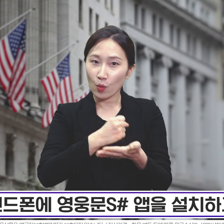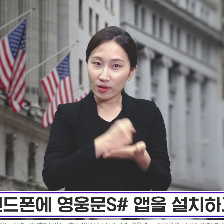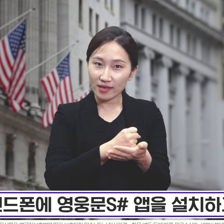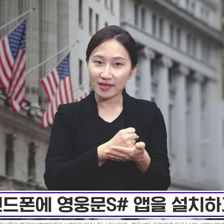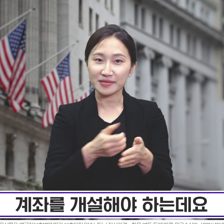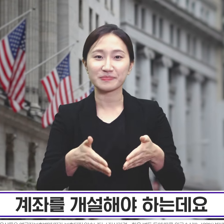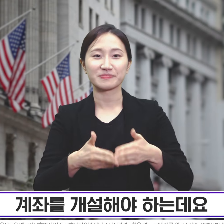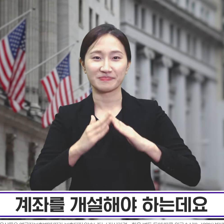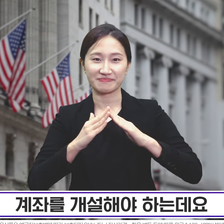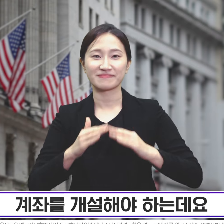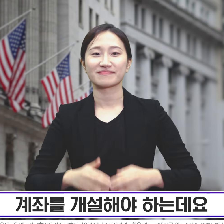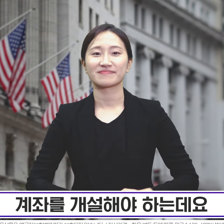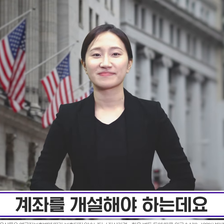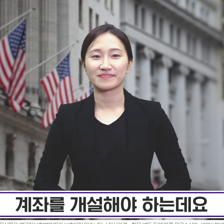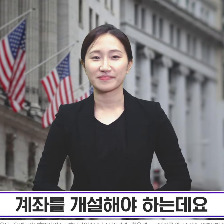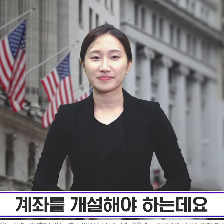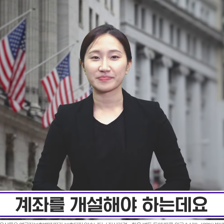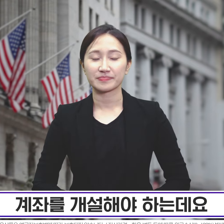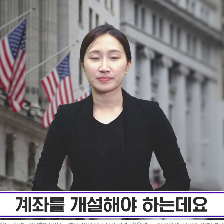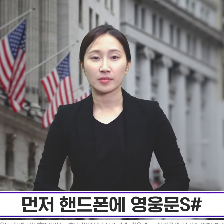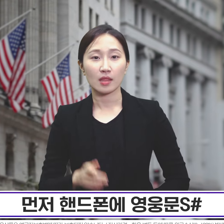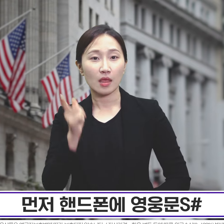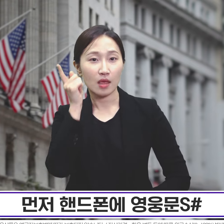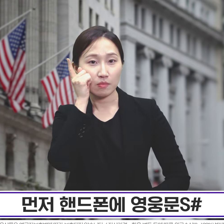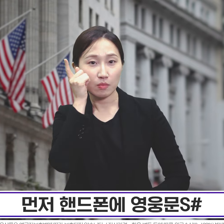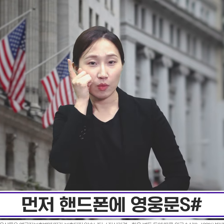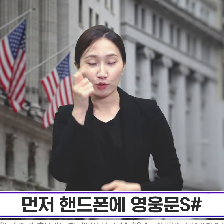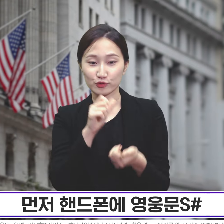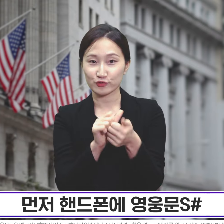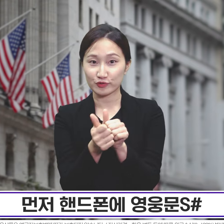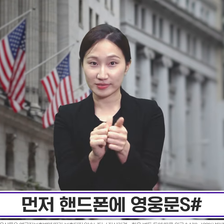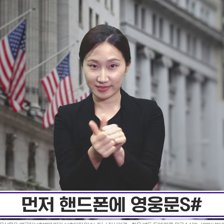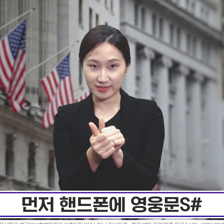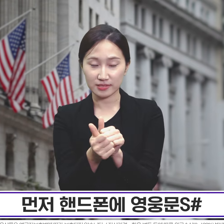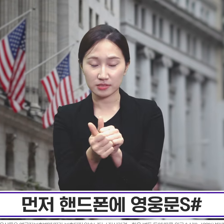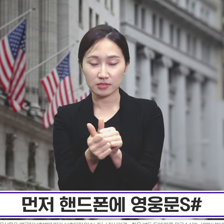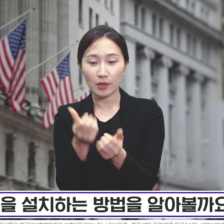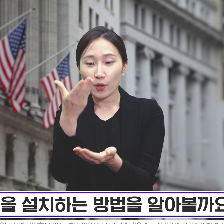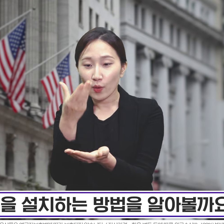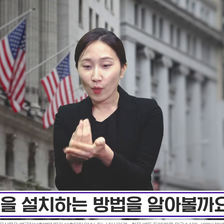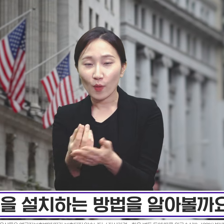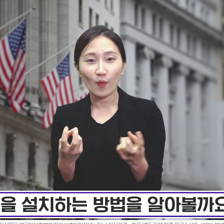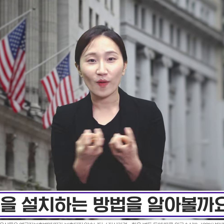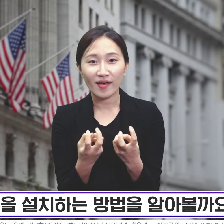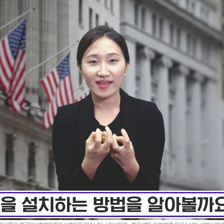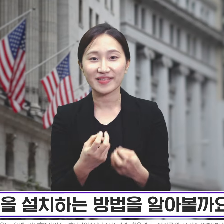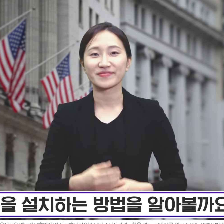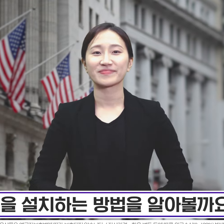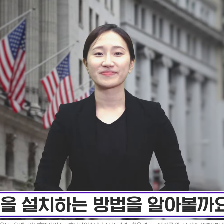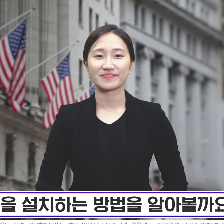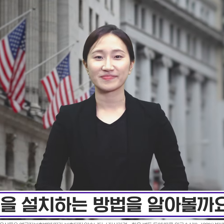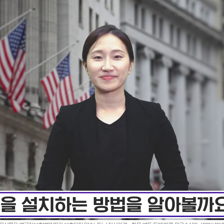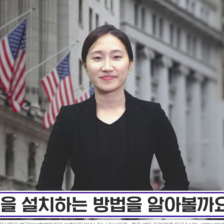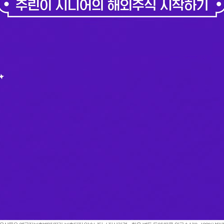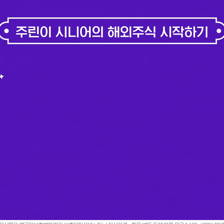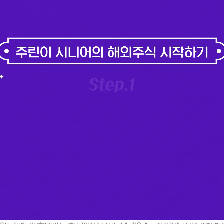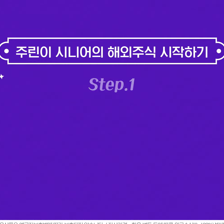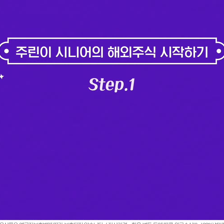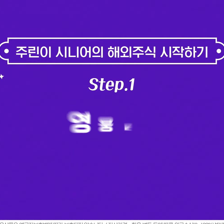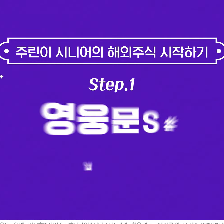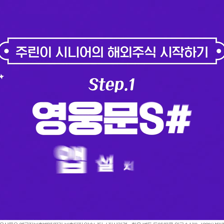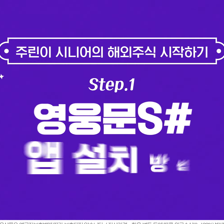앱을 설치하고 계좌를 개설해야 하는데요. 먼저 핸드폰에 영웅은 S샵 앱을 설치하는 방법을 알아볼까요?